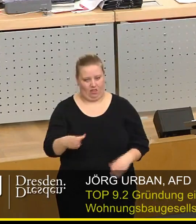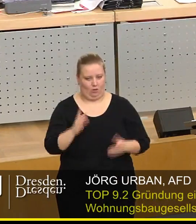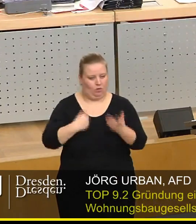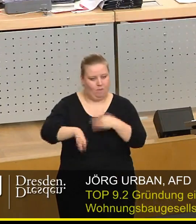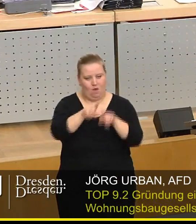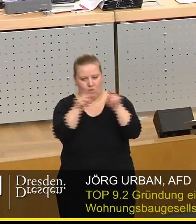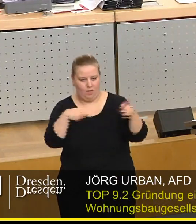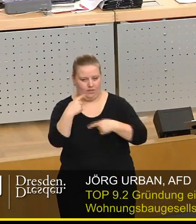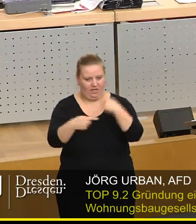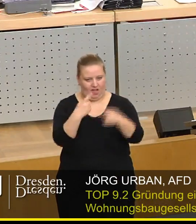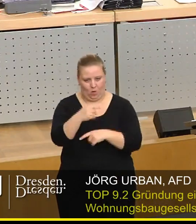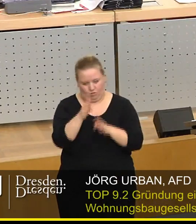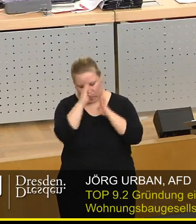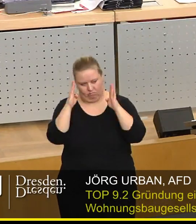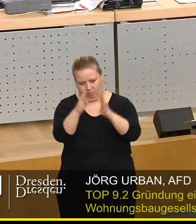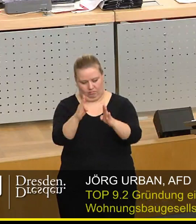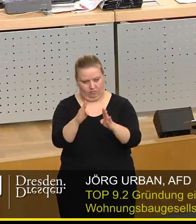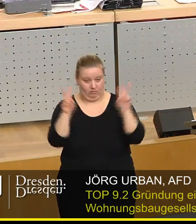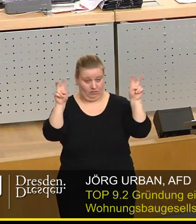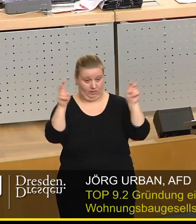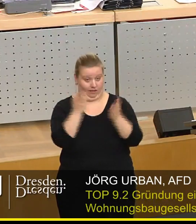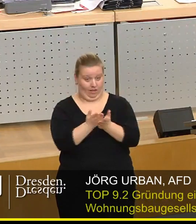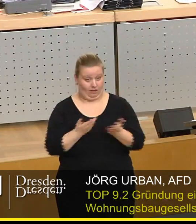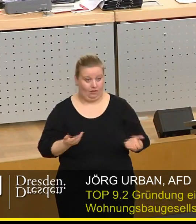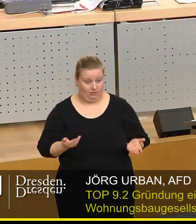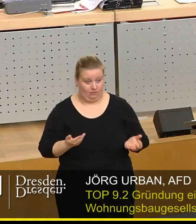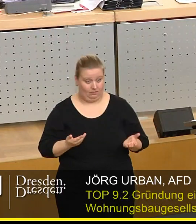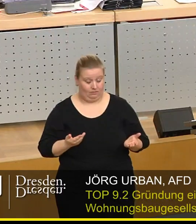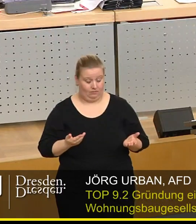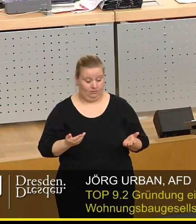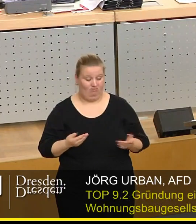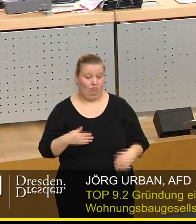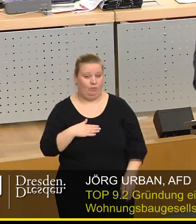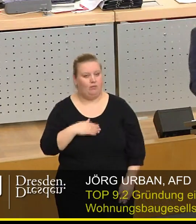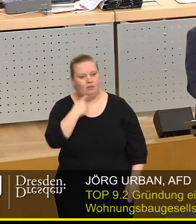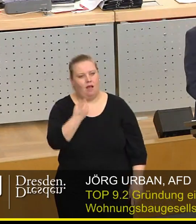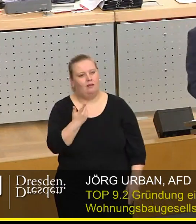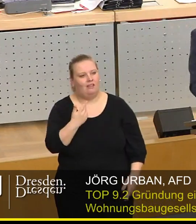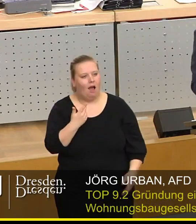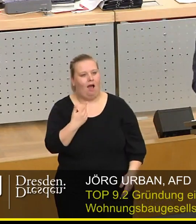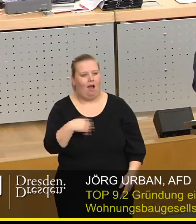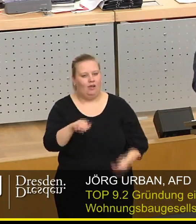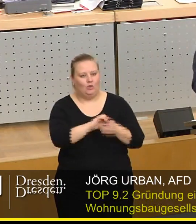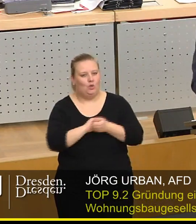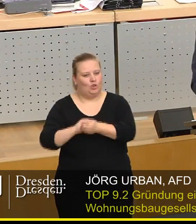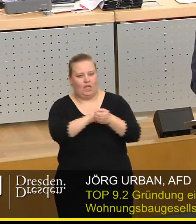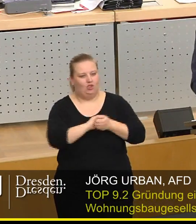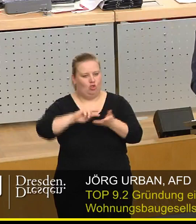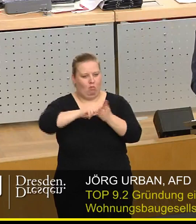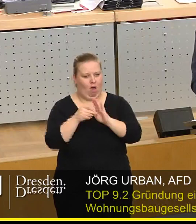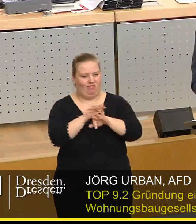Unternehmensentwicklung dominieren. Zitat Ende. Das klingt wie ein Loblied auf die sozialistische Planwirtschaft.